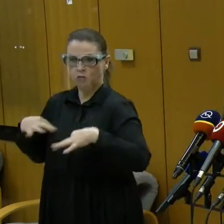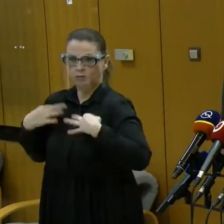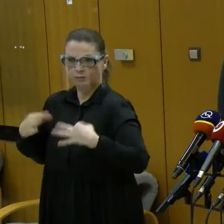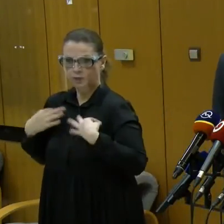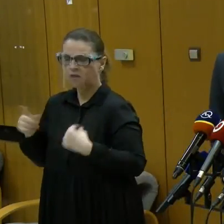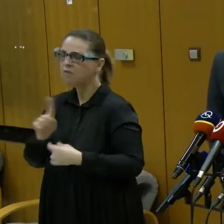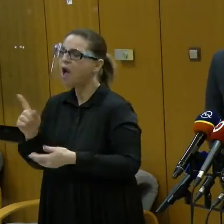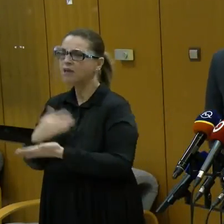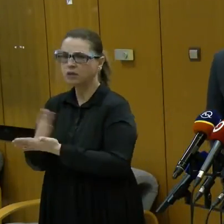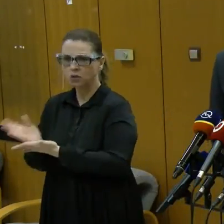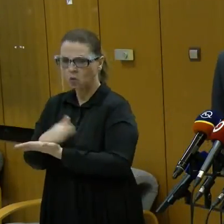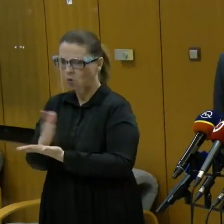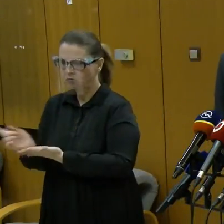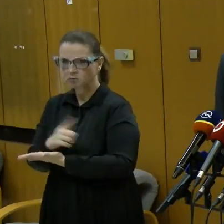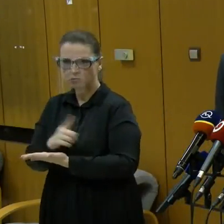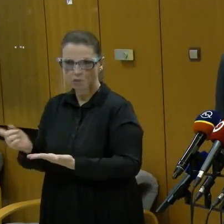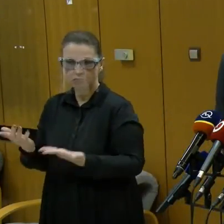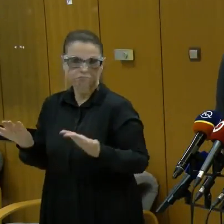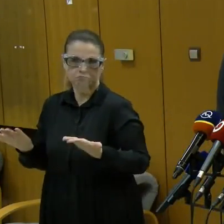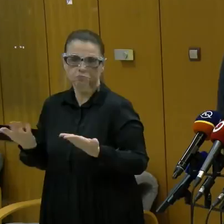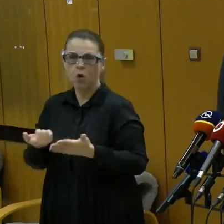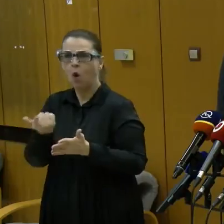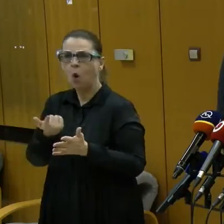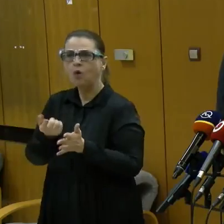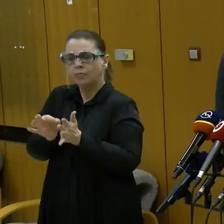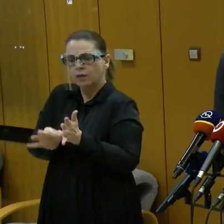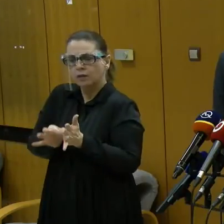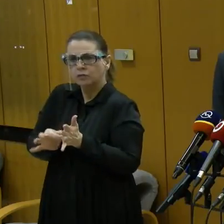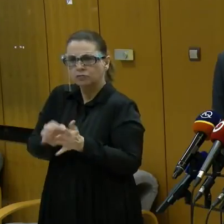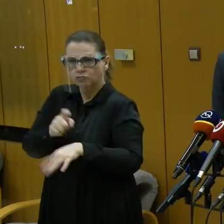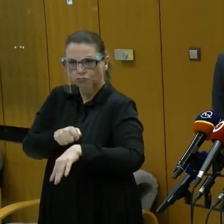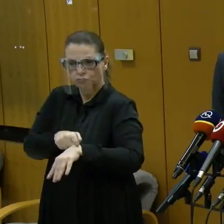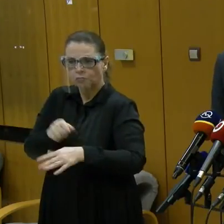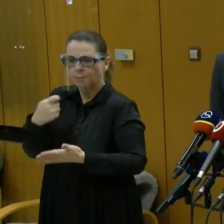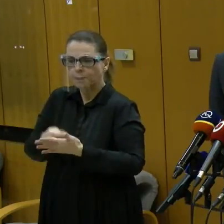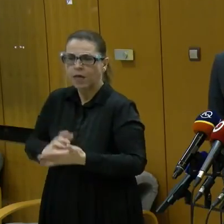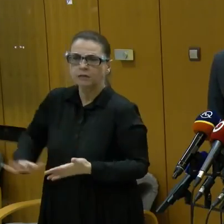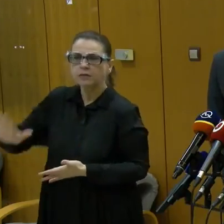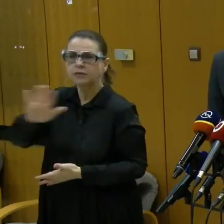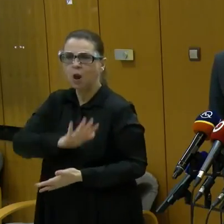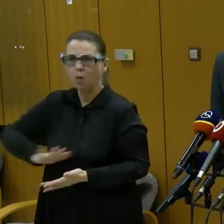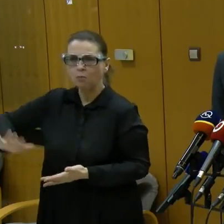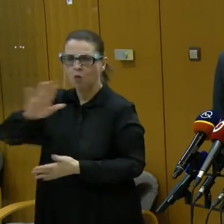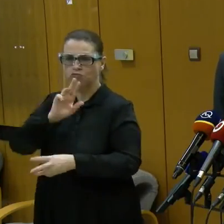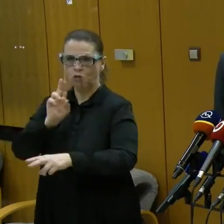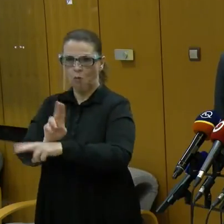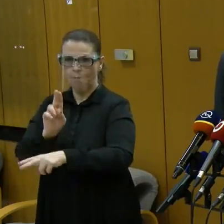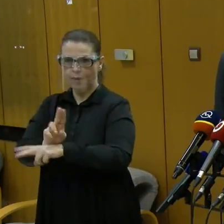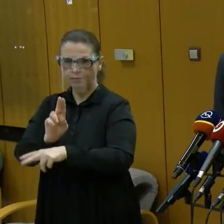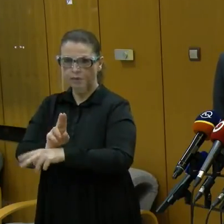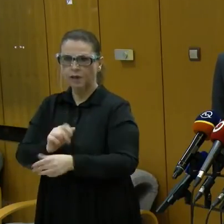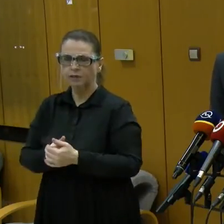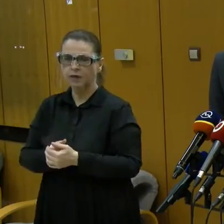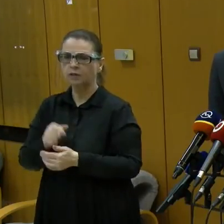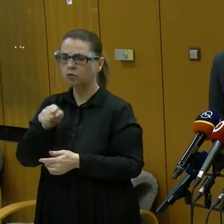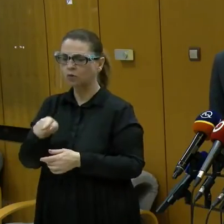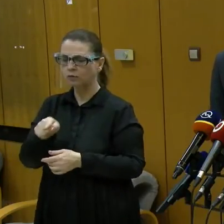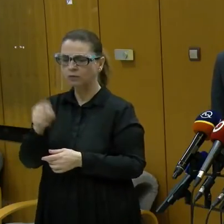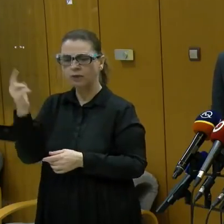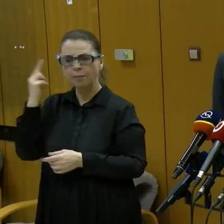ten, že od nejakej doby, od nejakej fázy budú platiť aj celoplošné opatrenia. Je to 1500